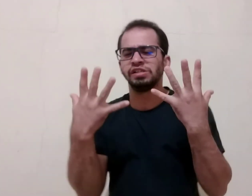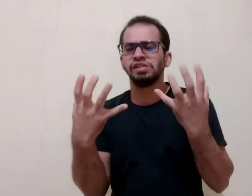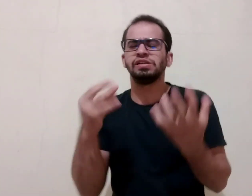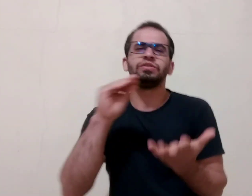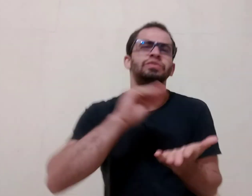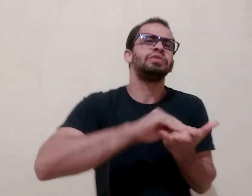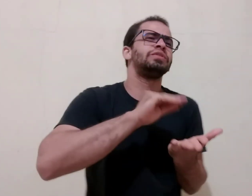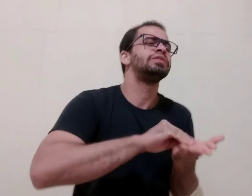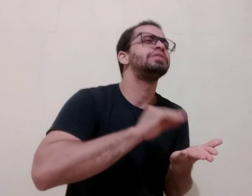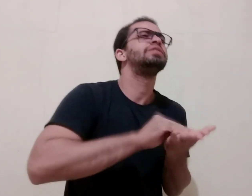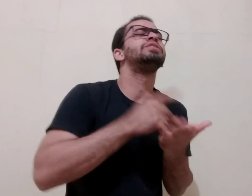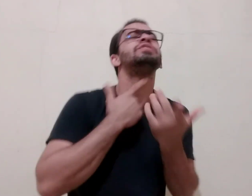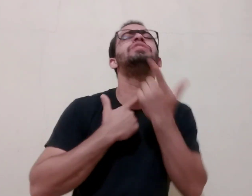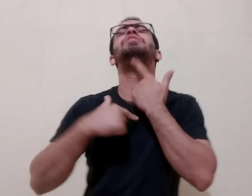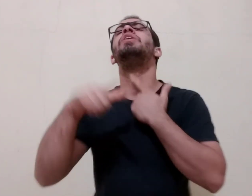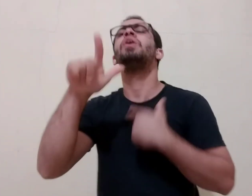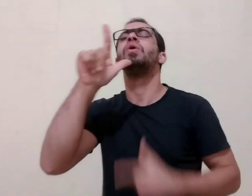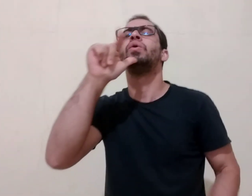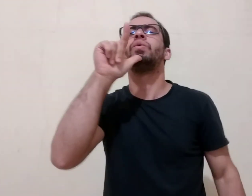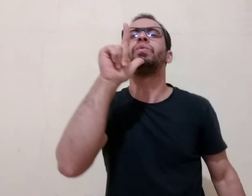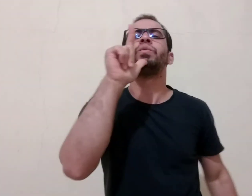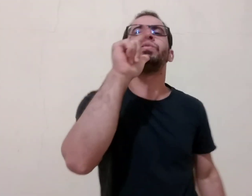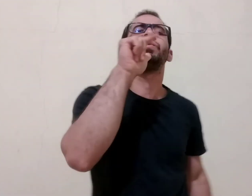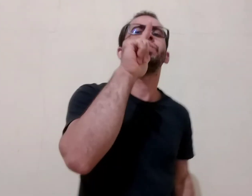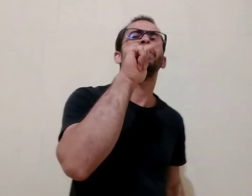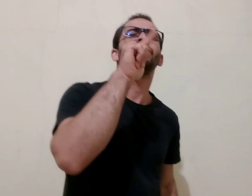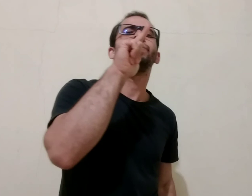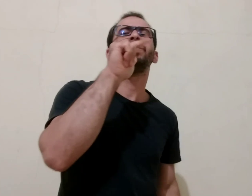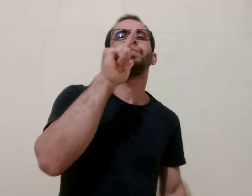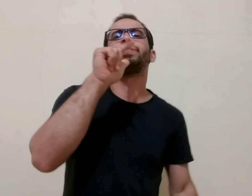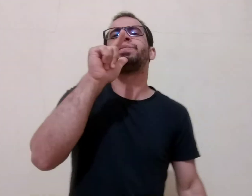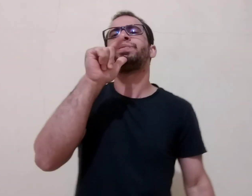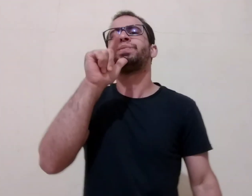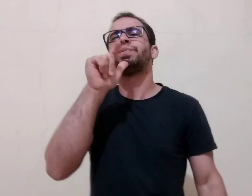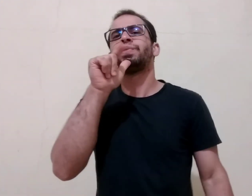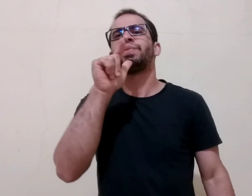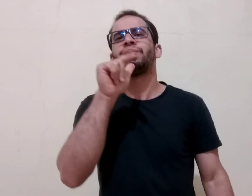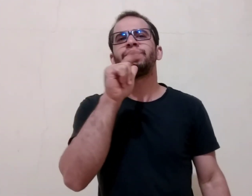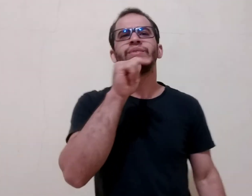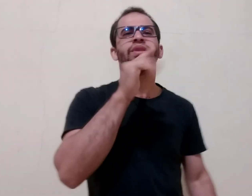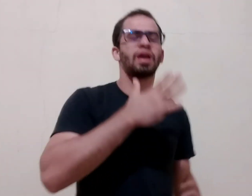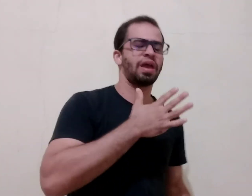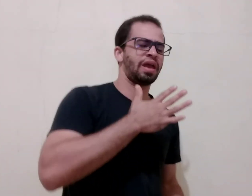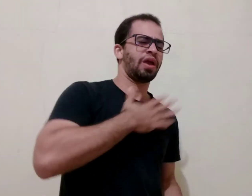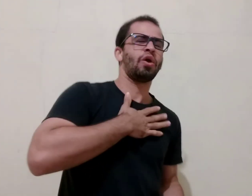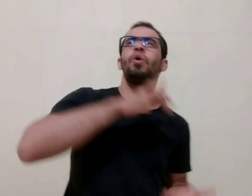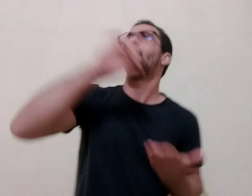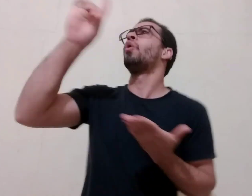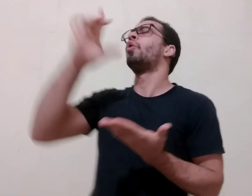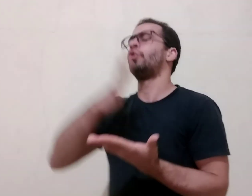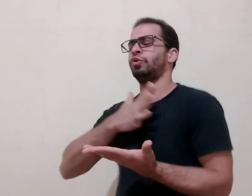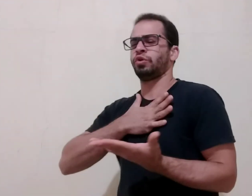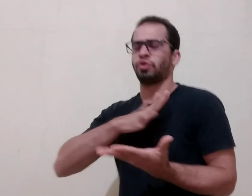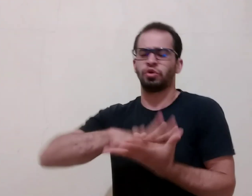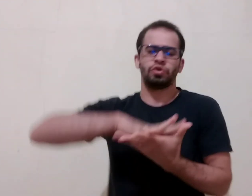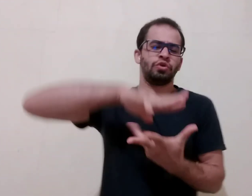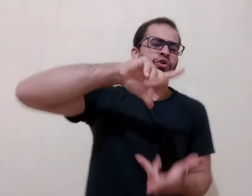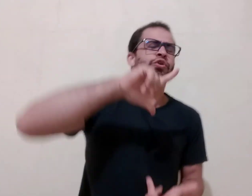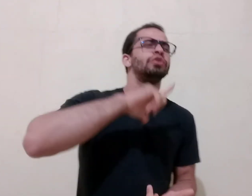a terra sedenta, meu Deus A minha alma tem sede